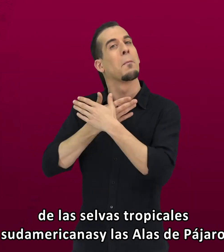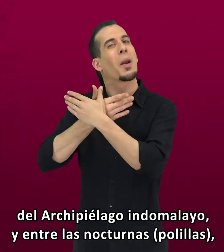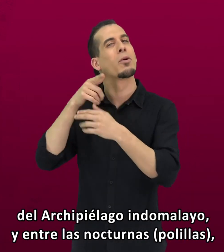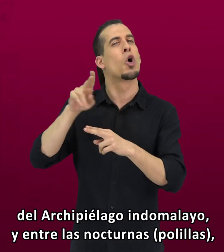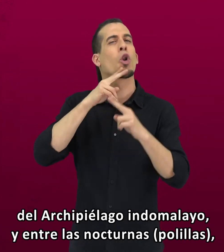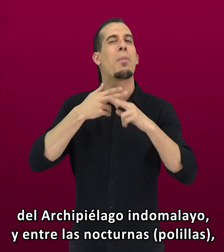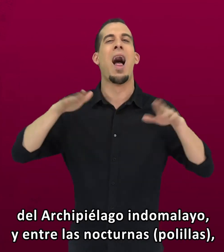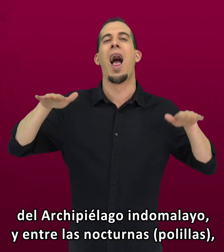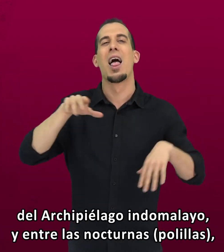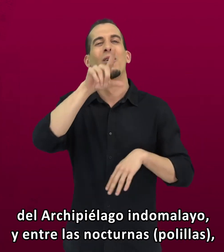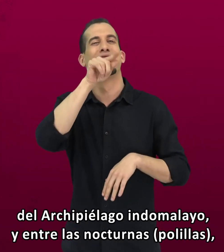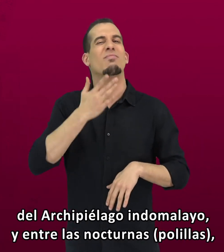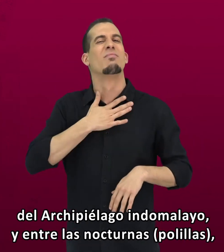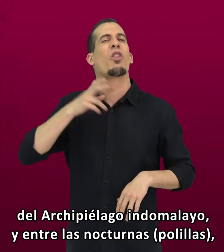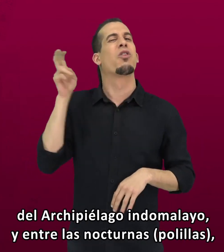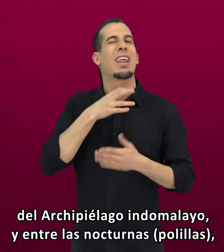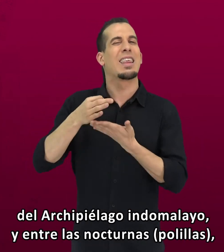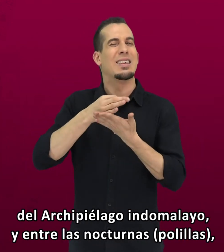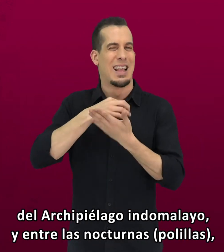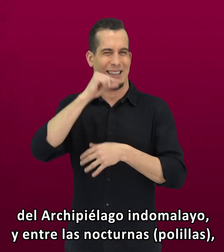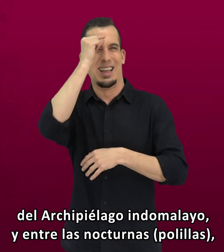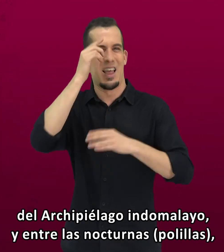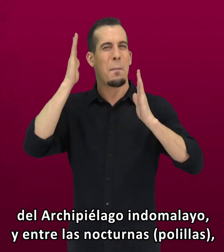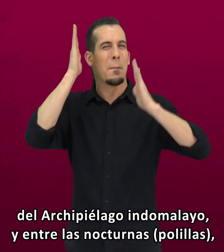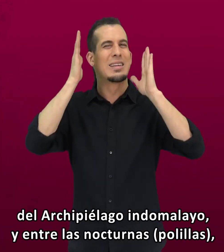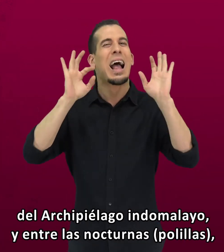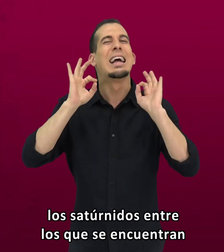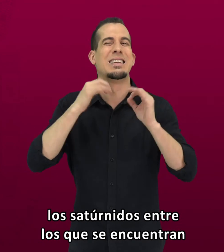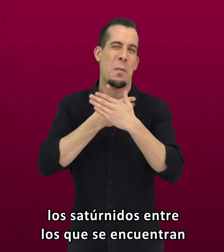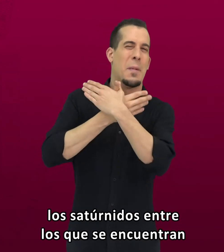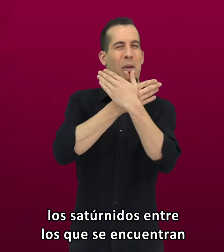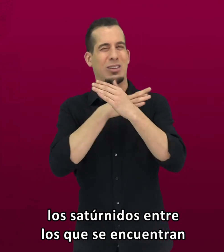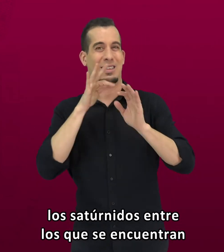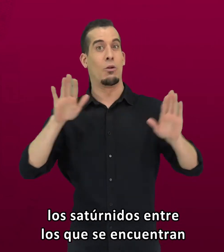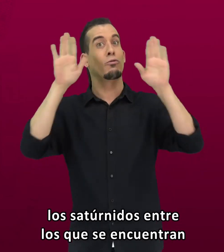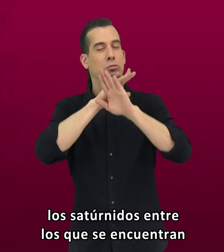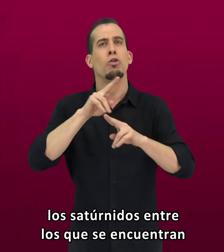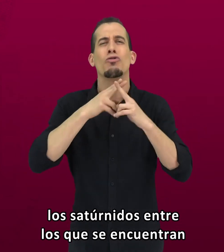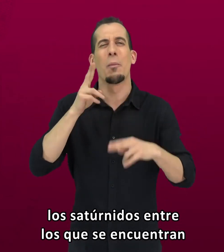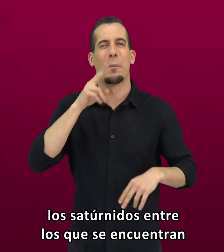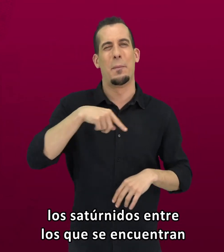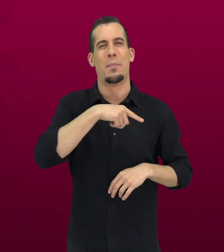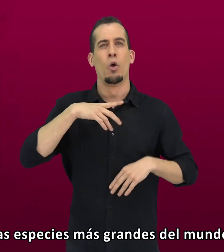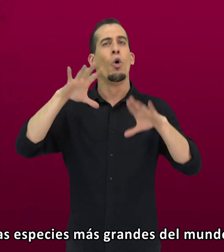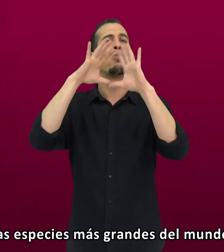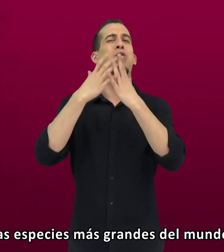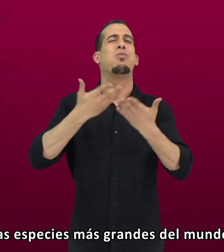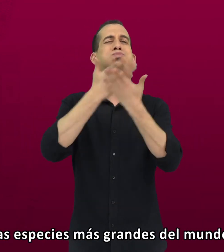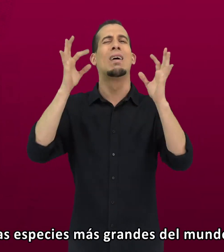de pájaro del archipiélago indomalayo. Y entre las nocturnas, polillas, los satúrnidos, entre los que se encuentran las especies más